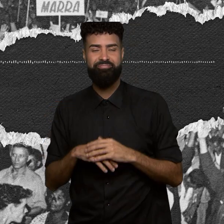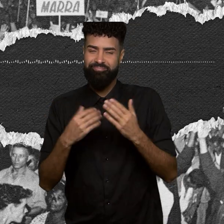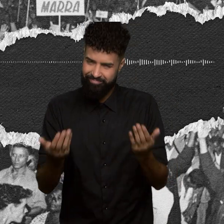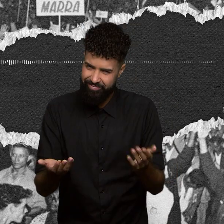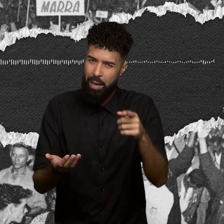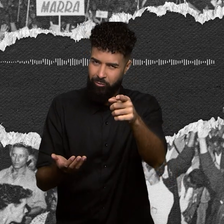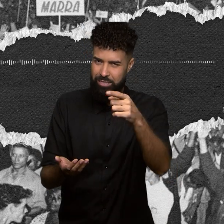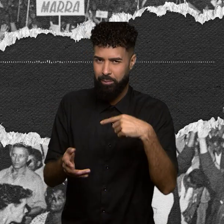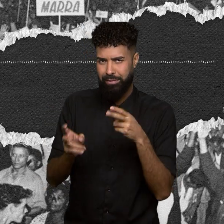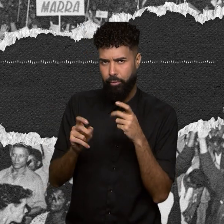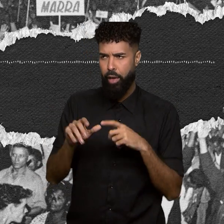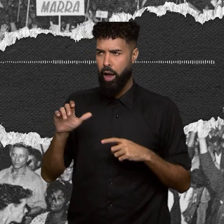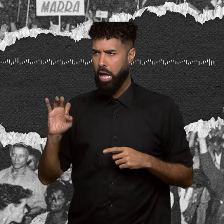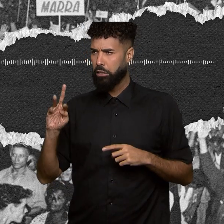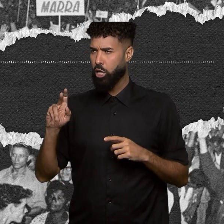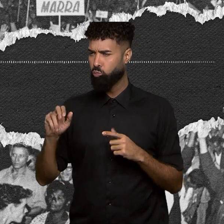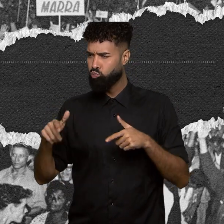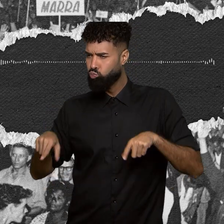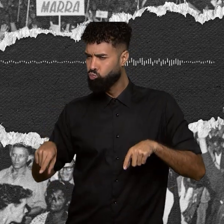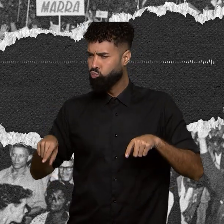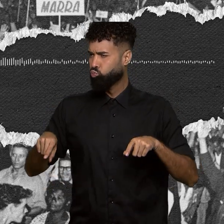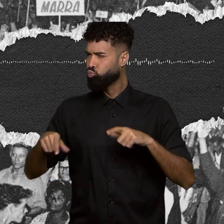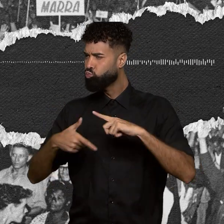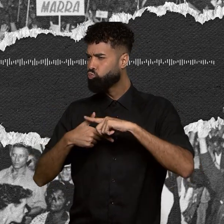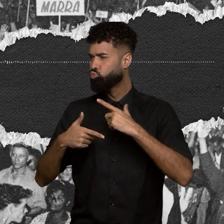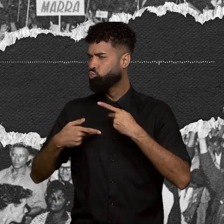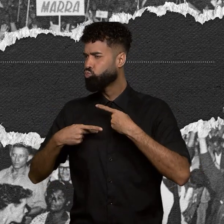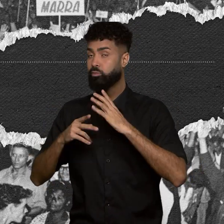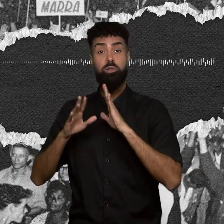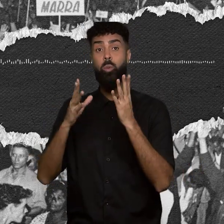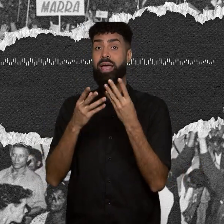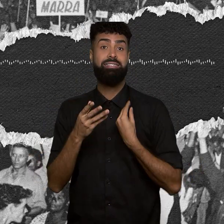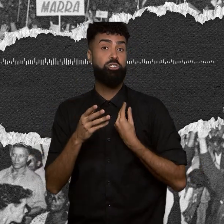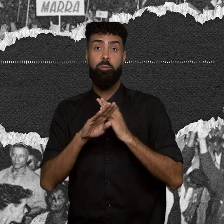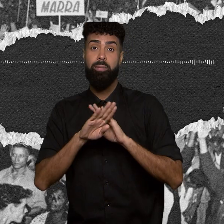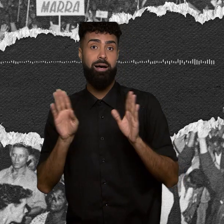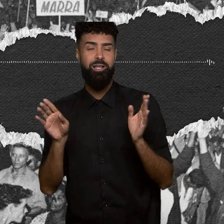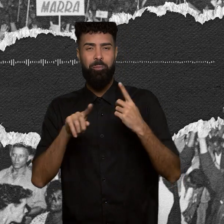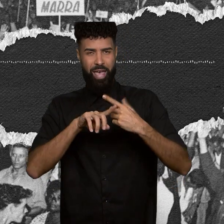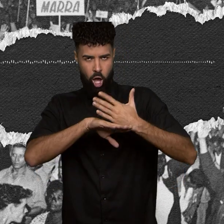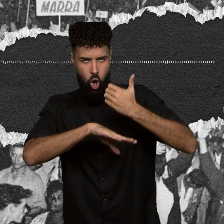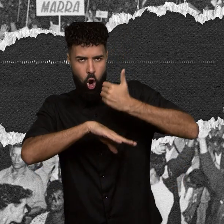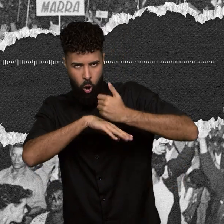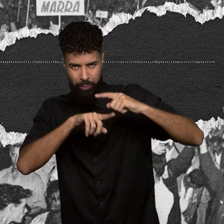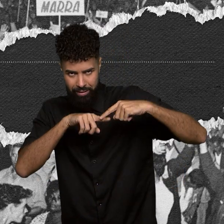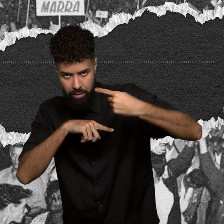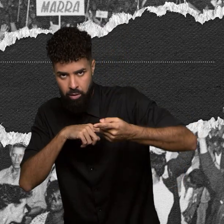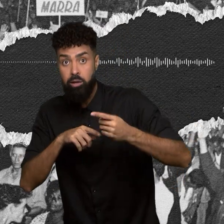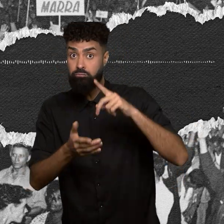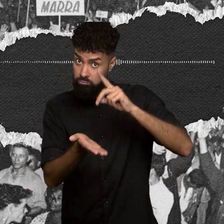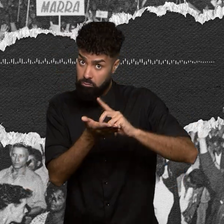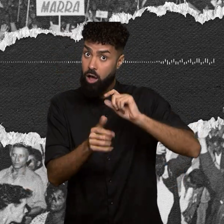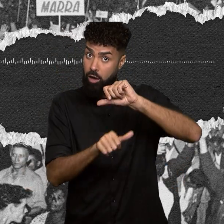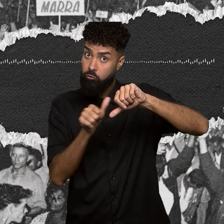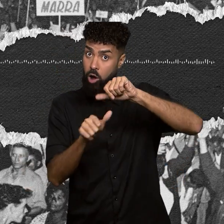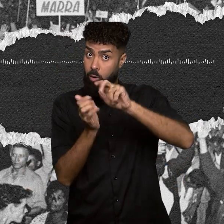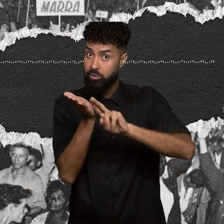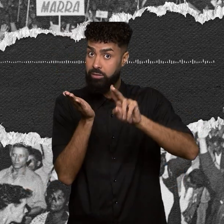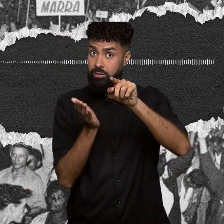catedrais e catedráticos, não existe mais. É que depois do golpe, houve mesmo uma reforma universitária. É, o sentido de